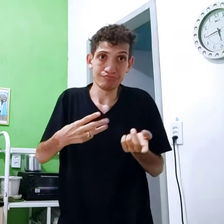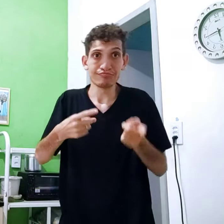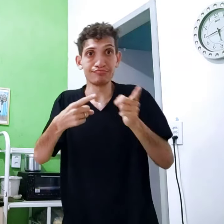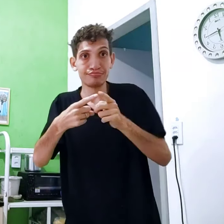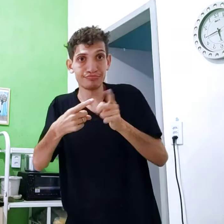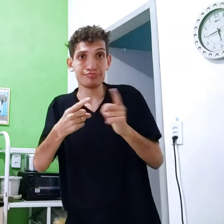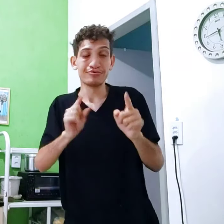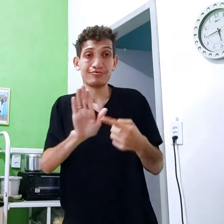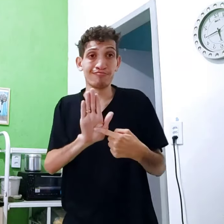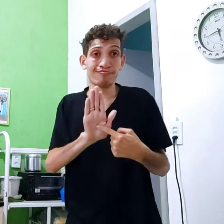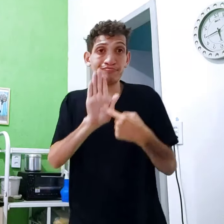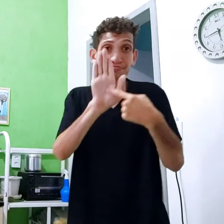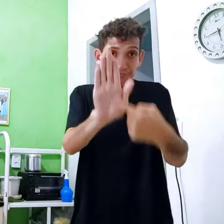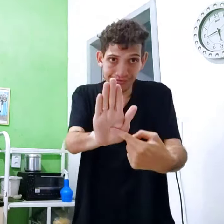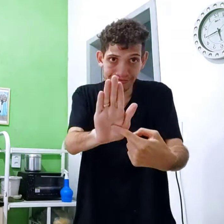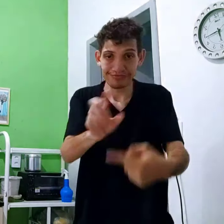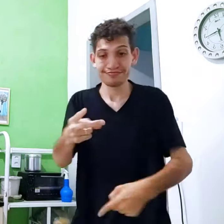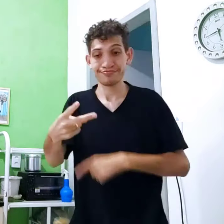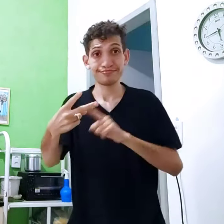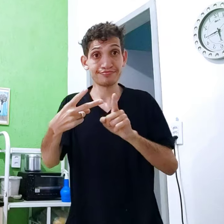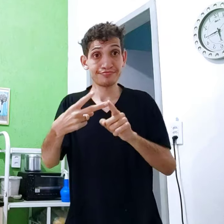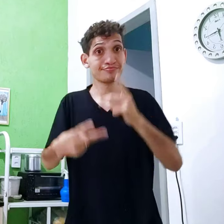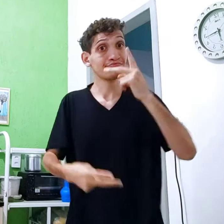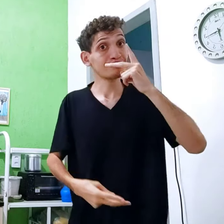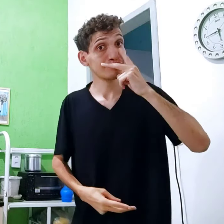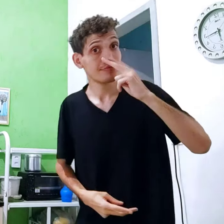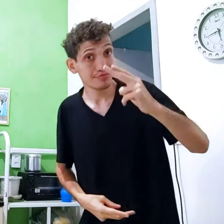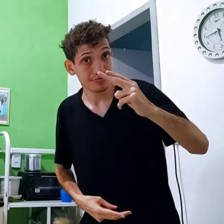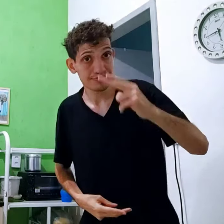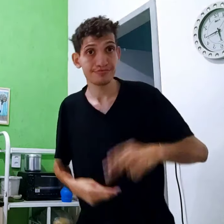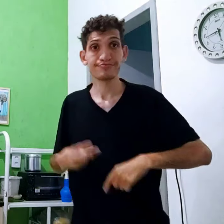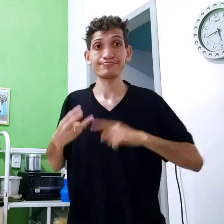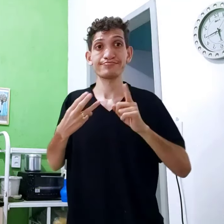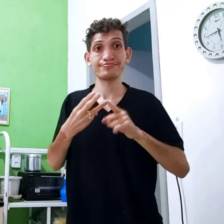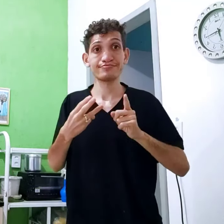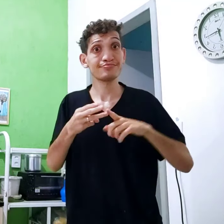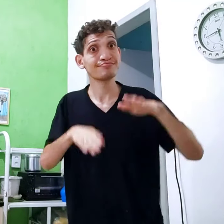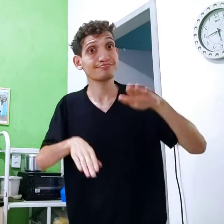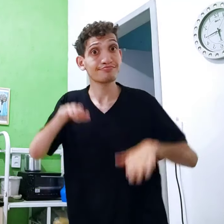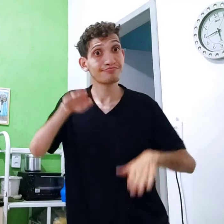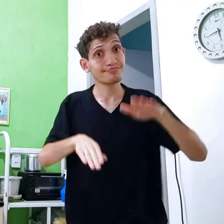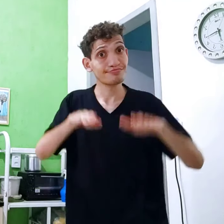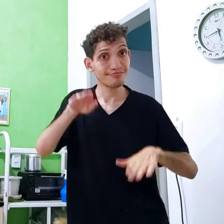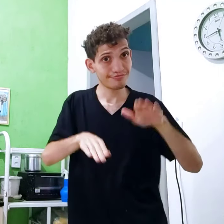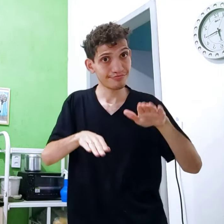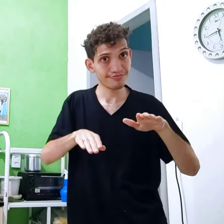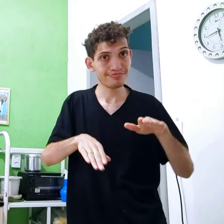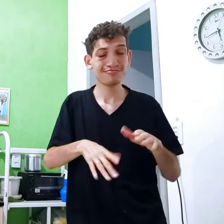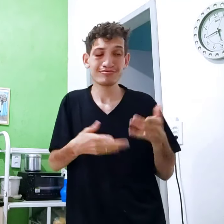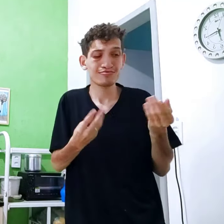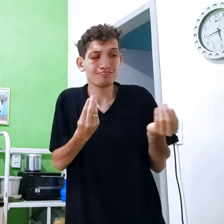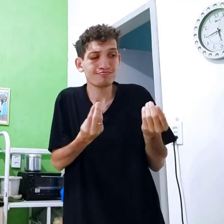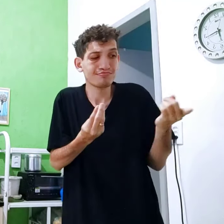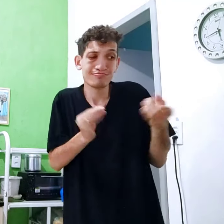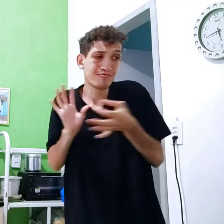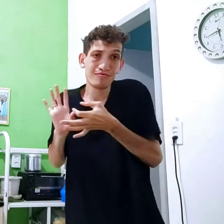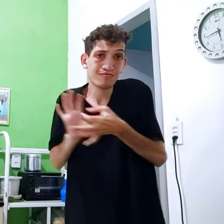Esse segundo, esse terceiro... O primeiro é assim, O segundo tá assim, O terceiro tá assim. Então,